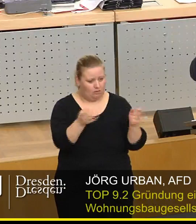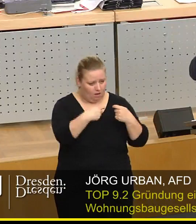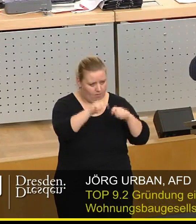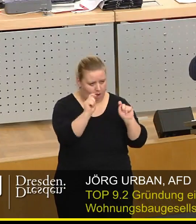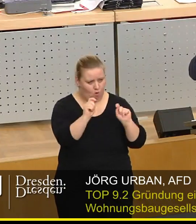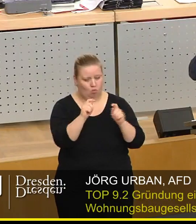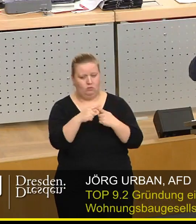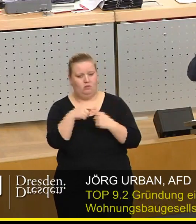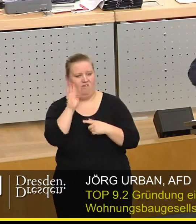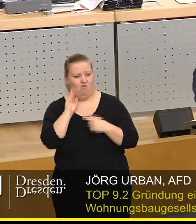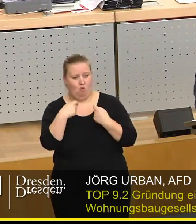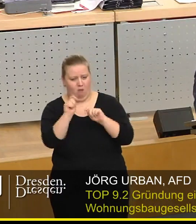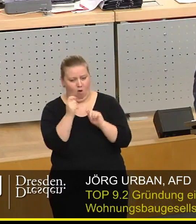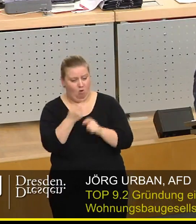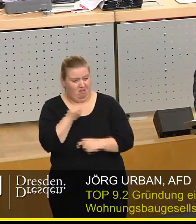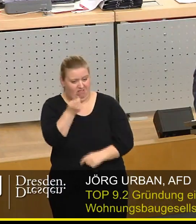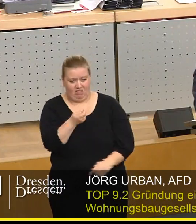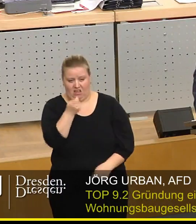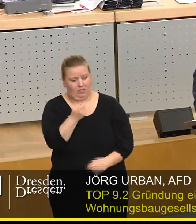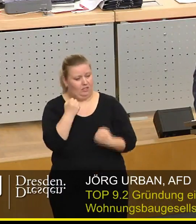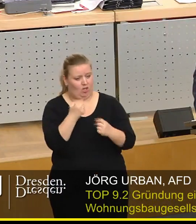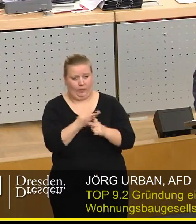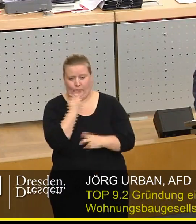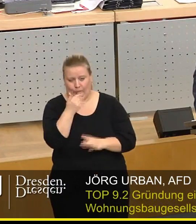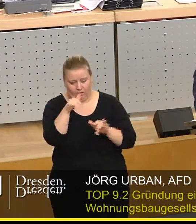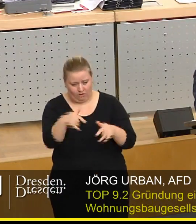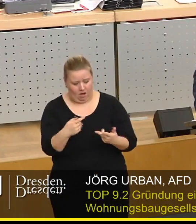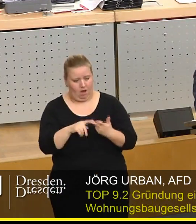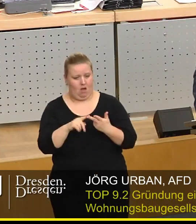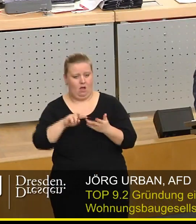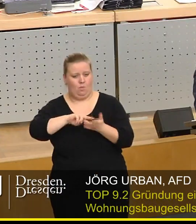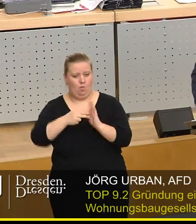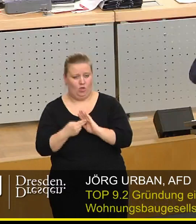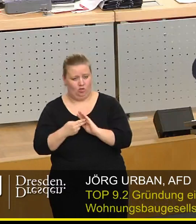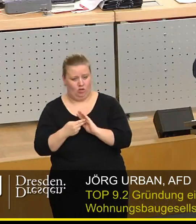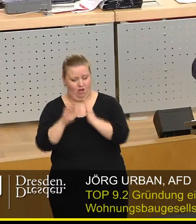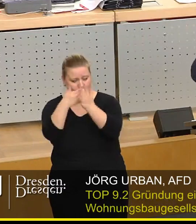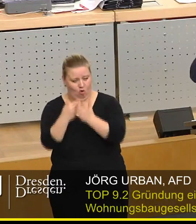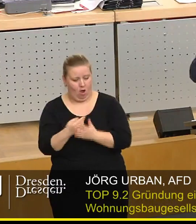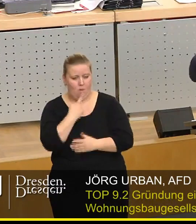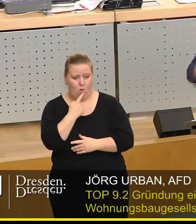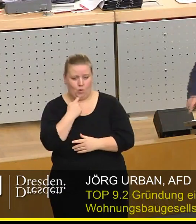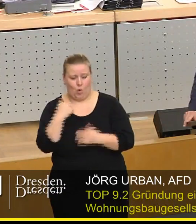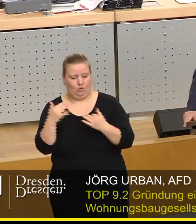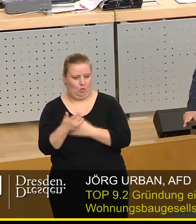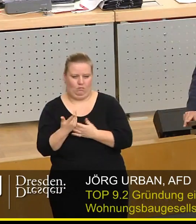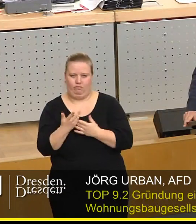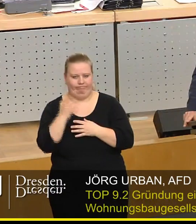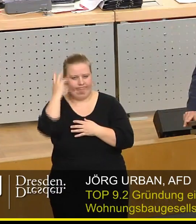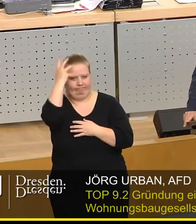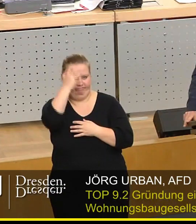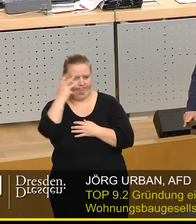die Finanzierung der Wurba ist mitnichten sichergestellt, die politischen Vorgaben von Rot-Rot-Grün sind völlig utopisch,